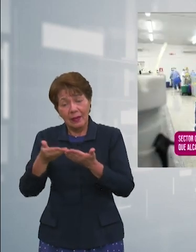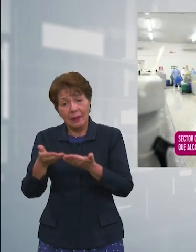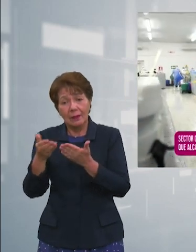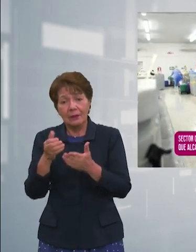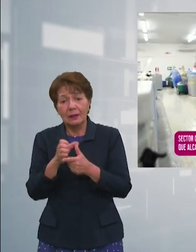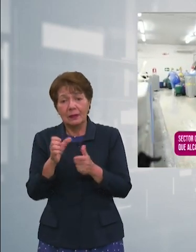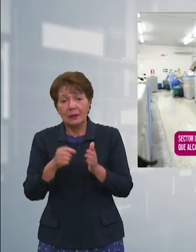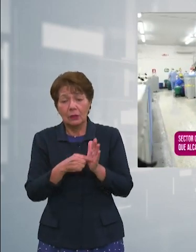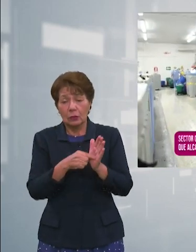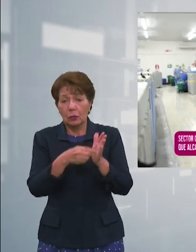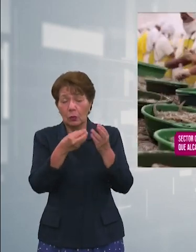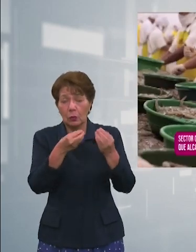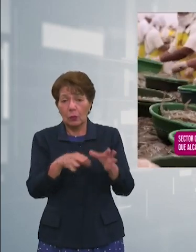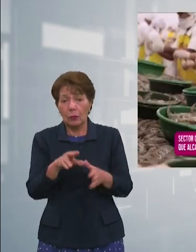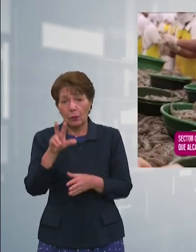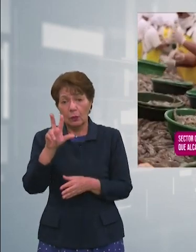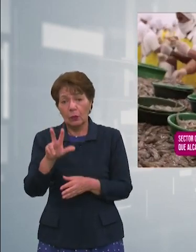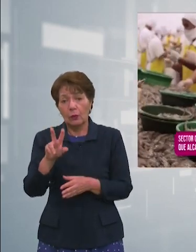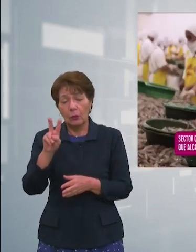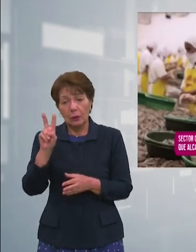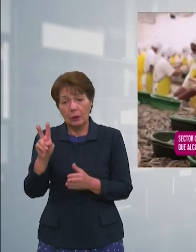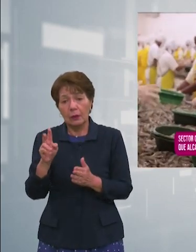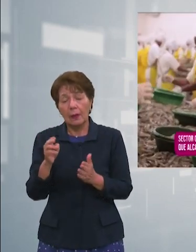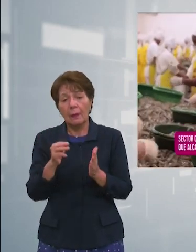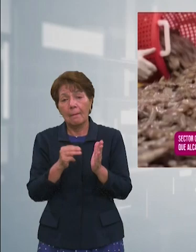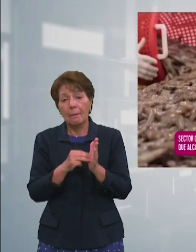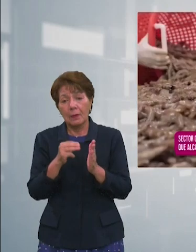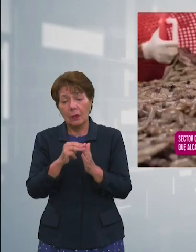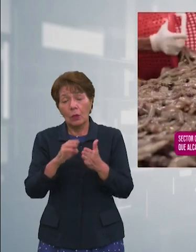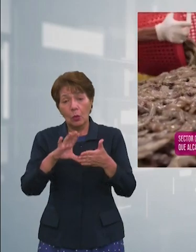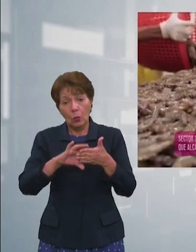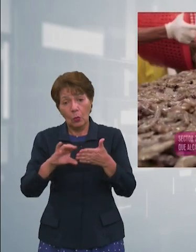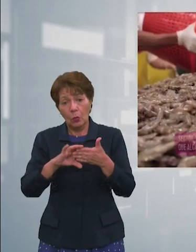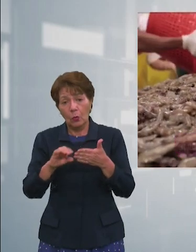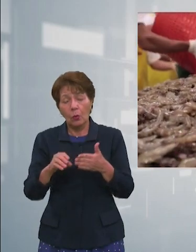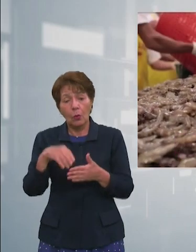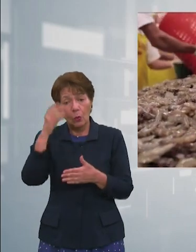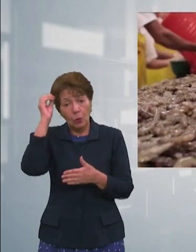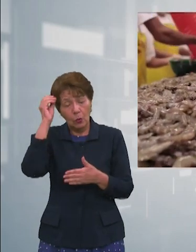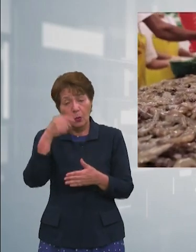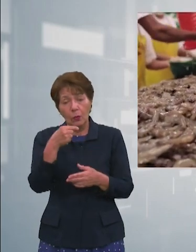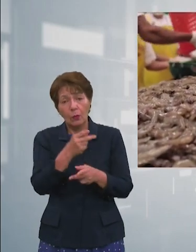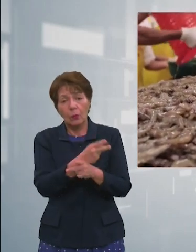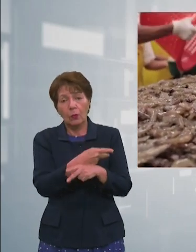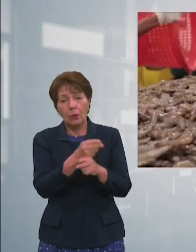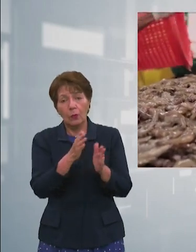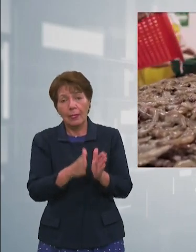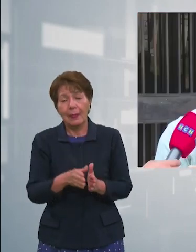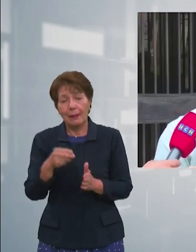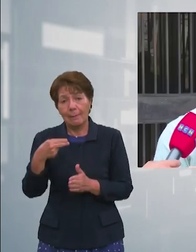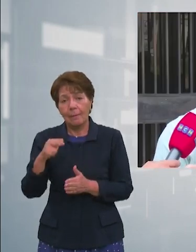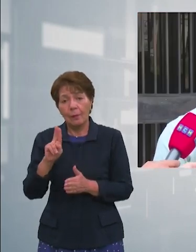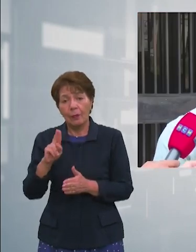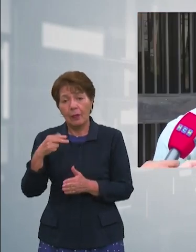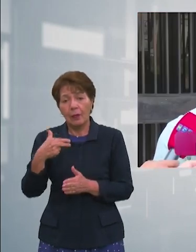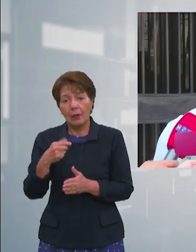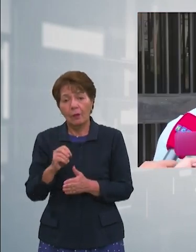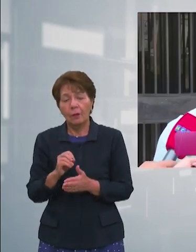de casi 32 millones de dólares como lo señala el productor Hugo López Por ejemplo producción